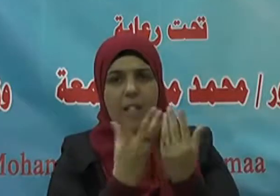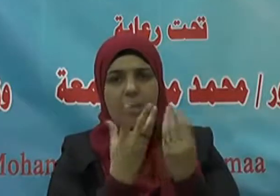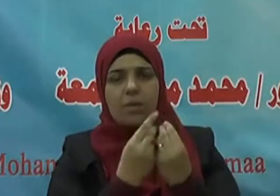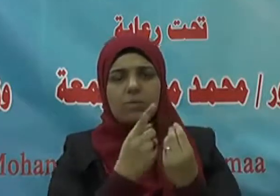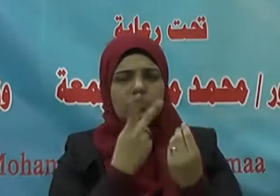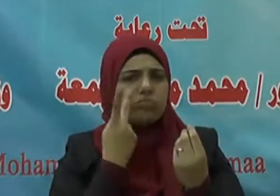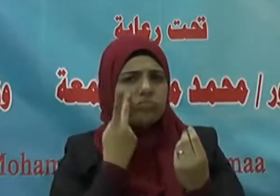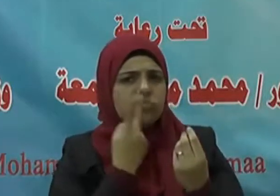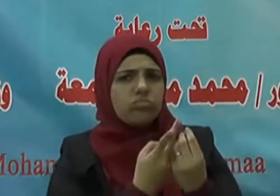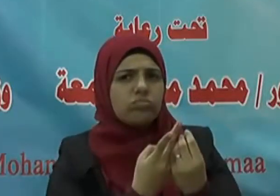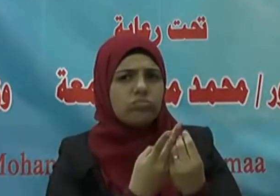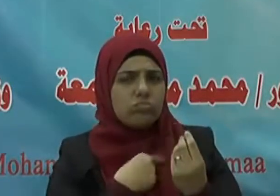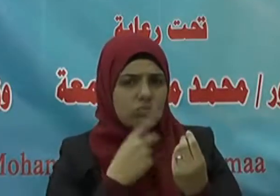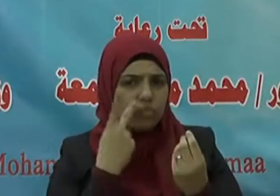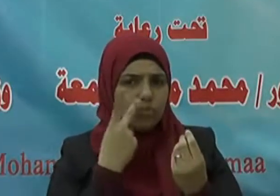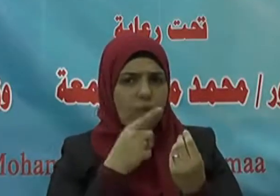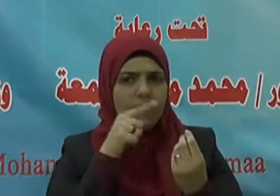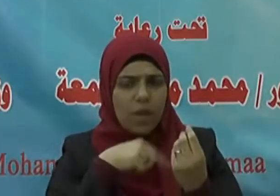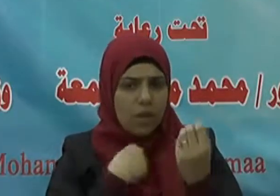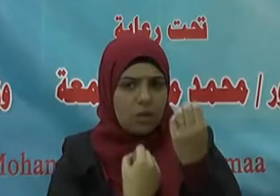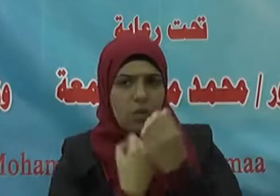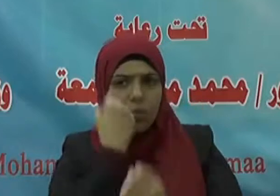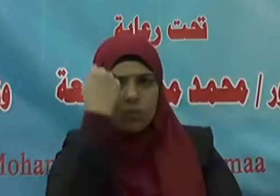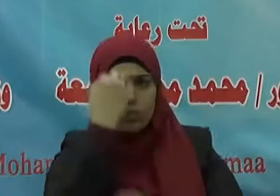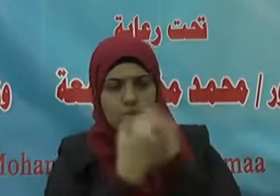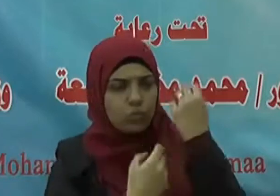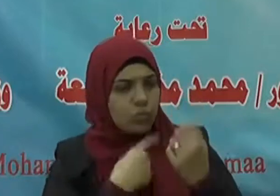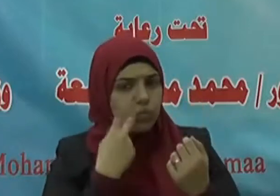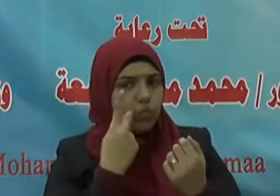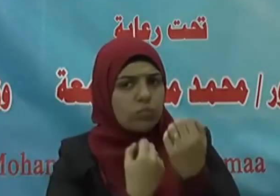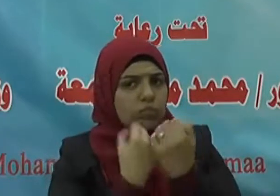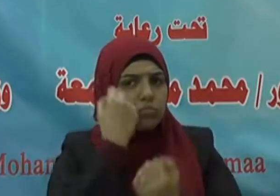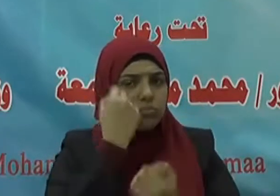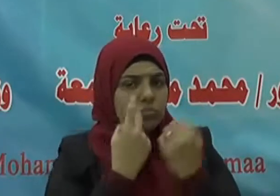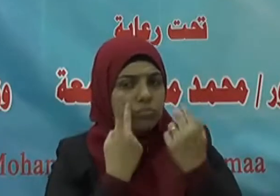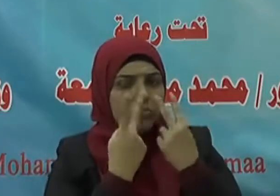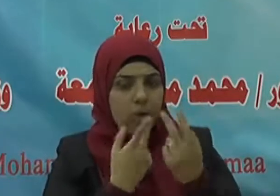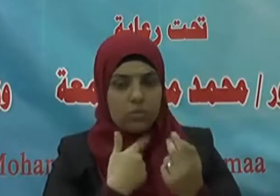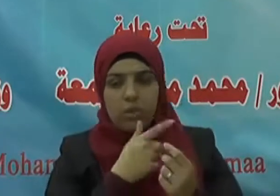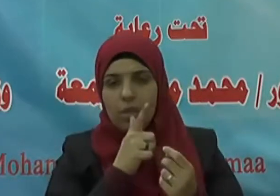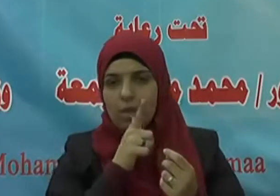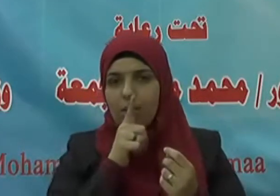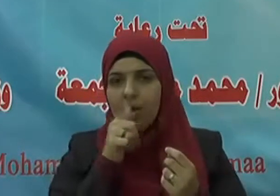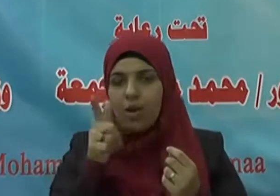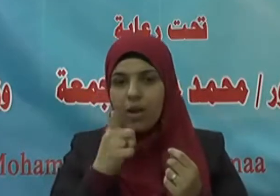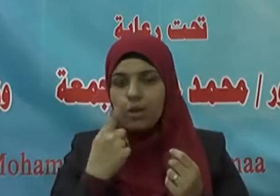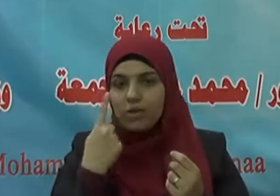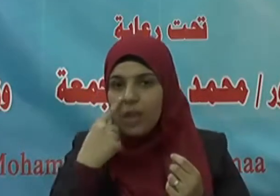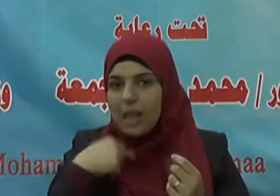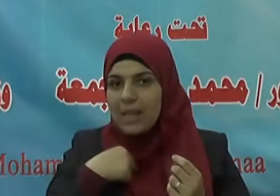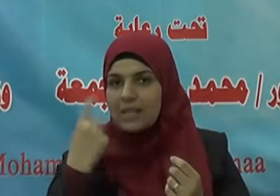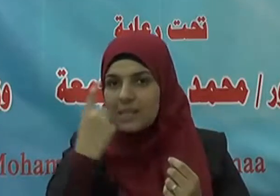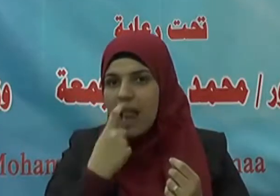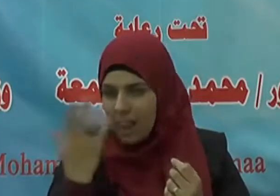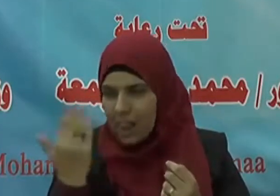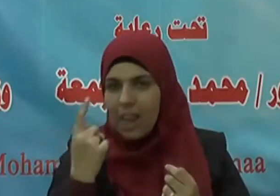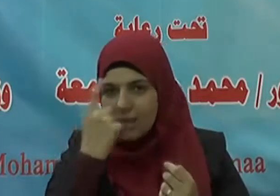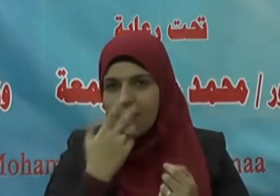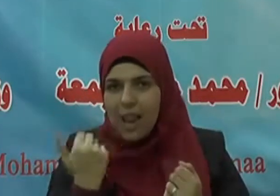فأتيته بوضوئه وحاجته فقال لي سل